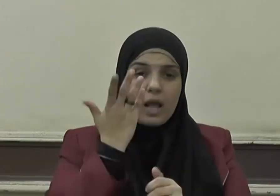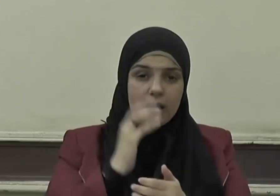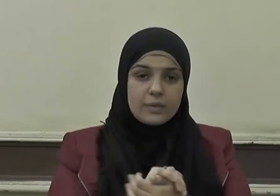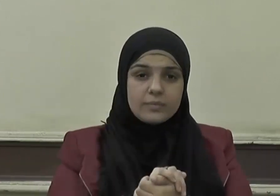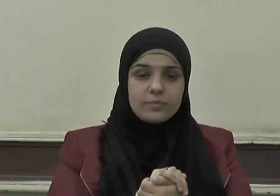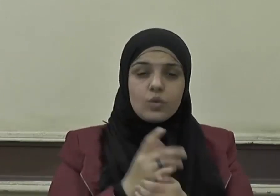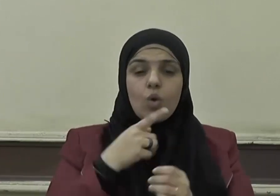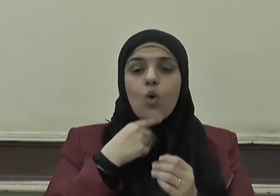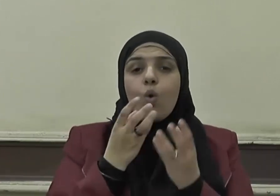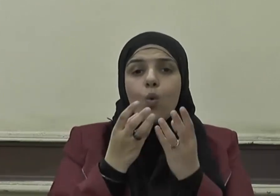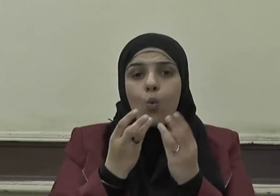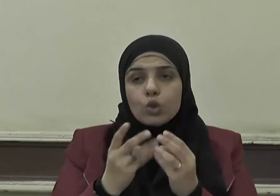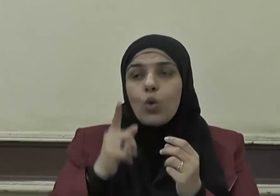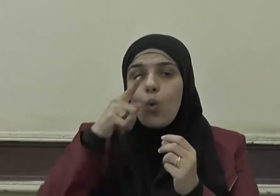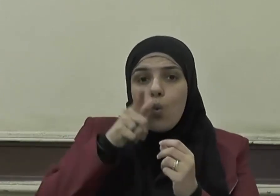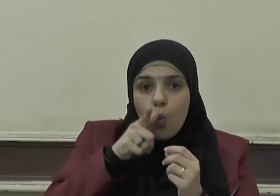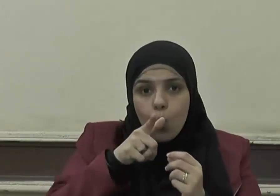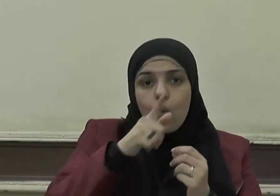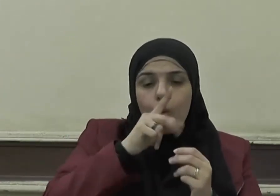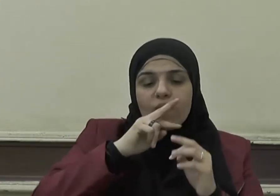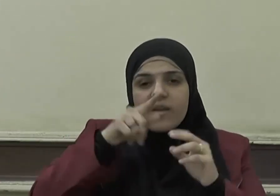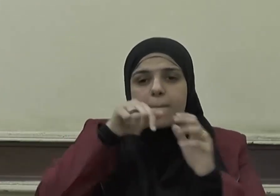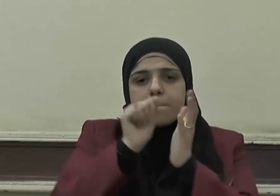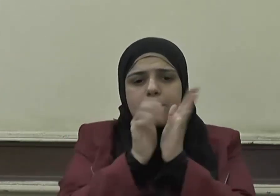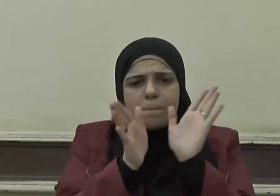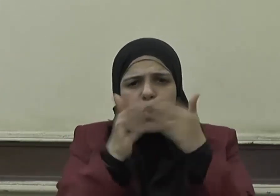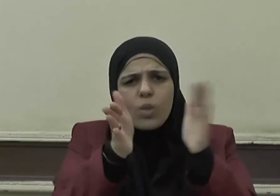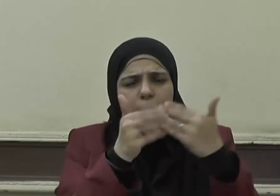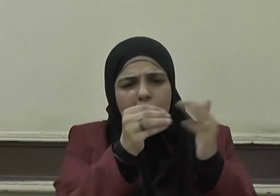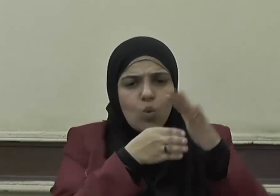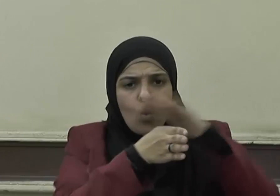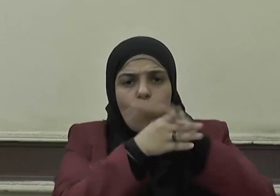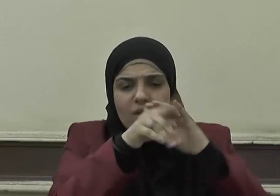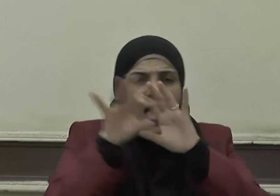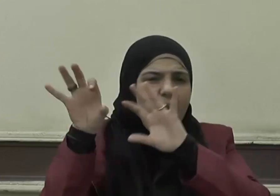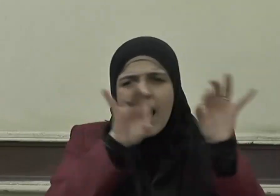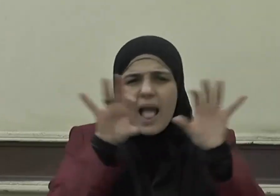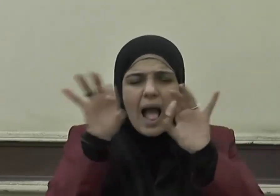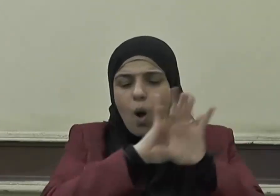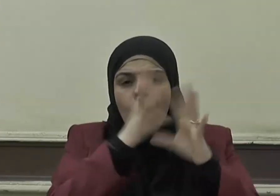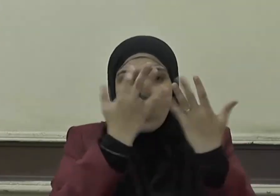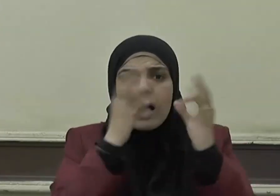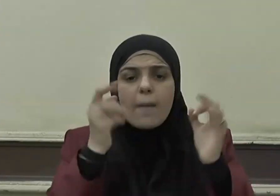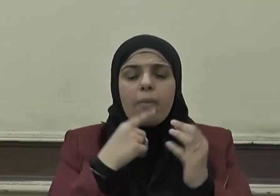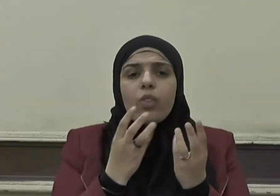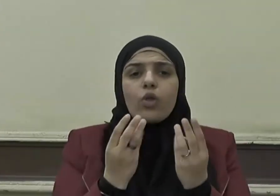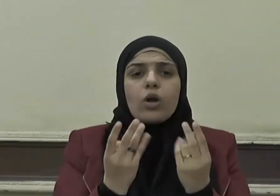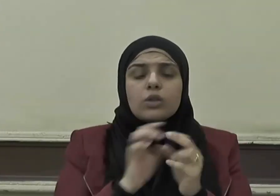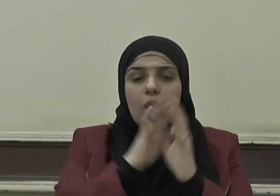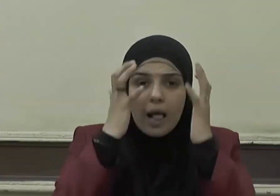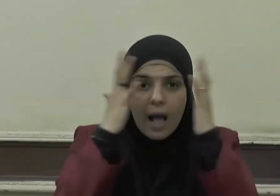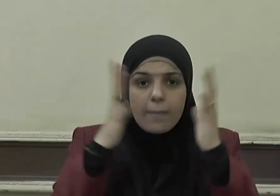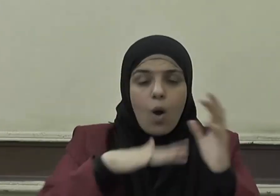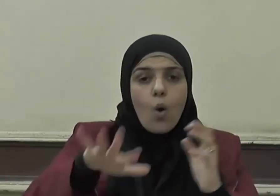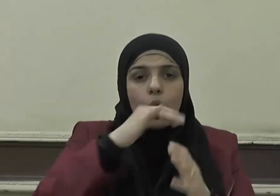واذكرن ما يتلى في بيوتكن من آيات الله والحكمة إن